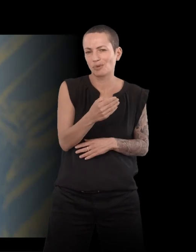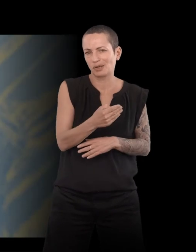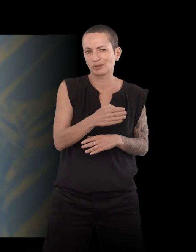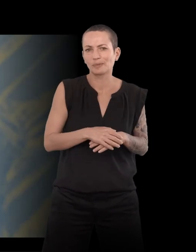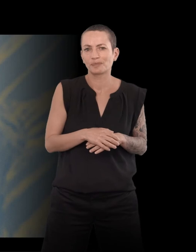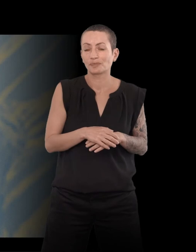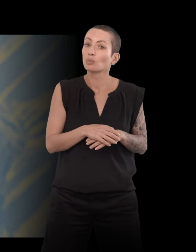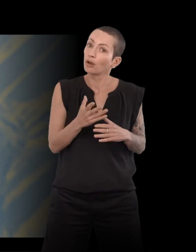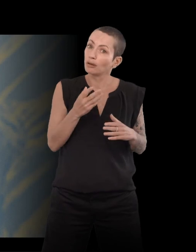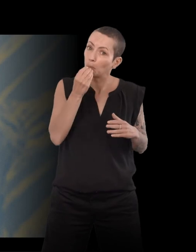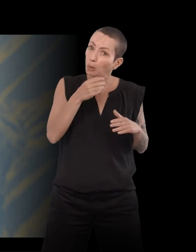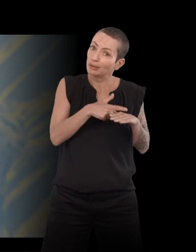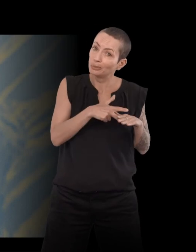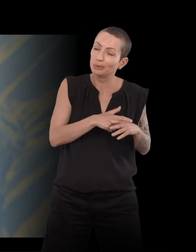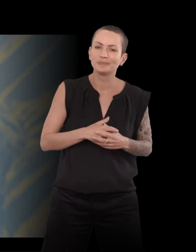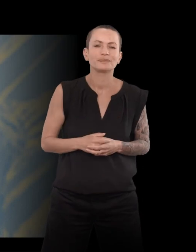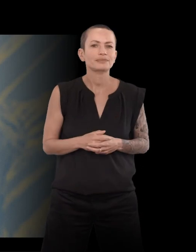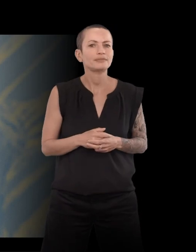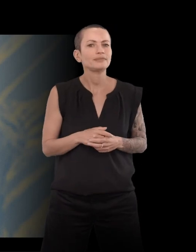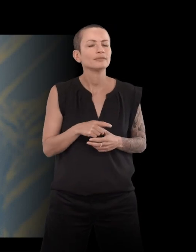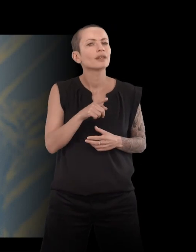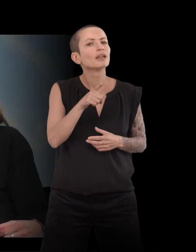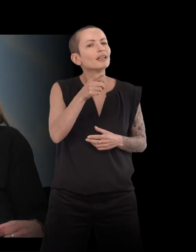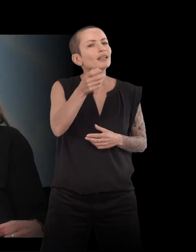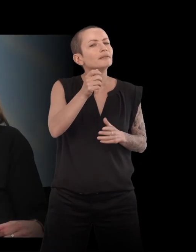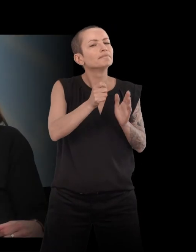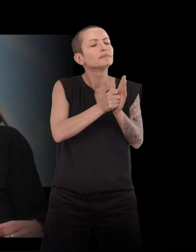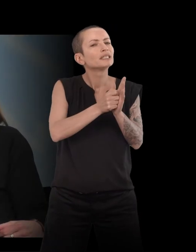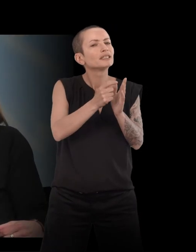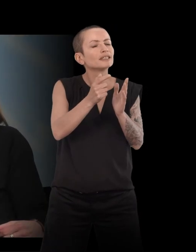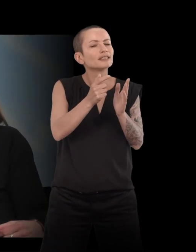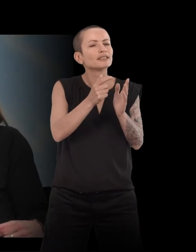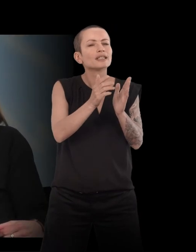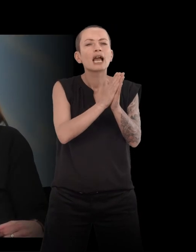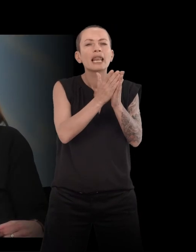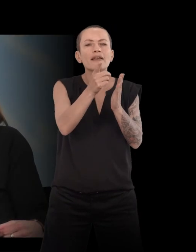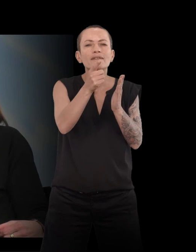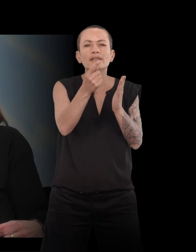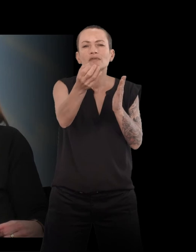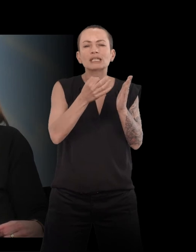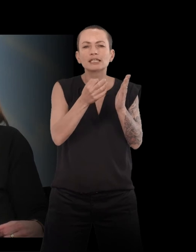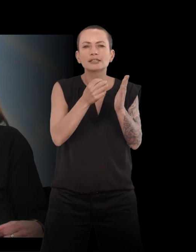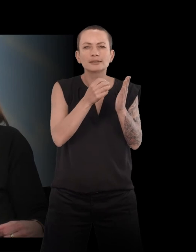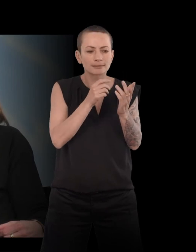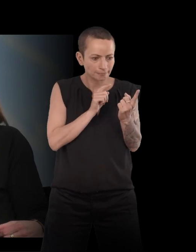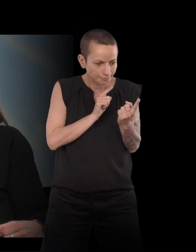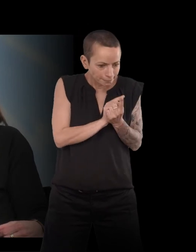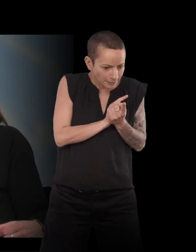C'était un bon début. Ce que vous dites quand vous vous rencontrez dans un livre, est-ce que c'est l'identification